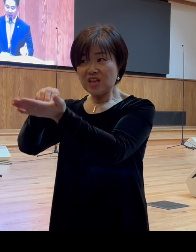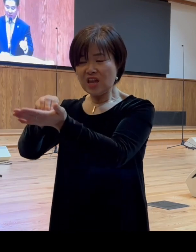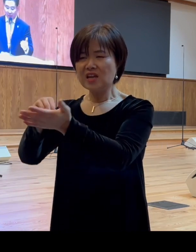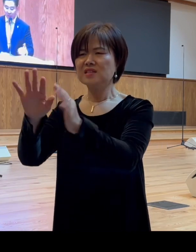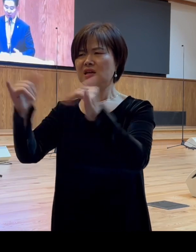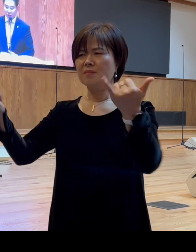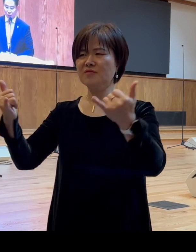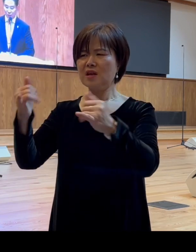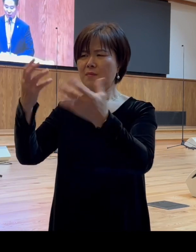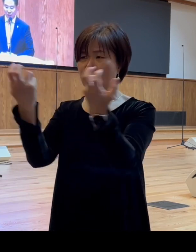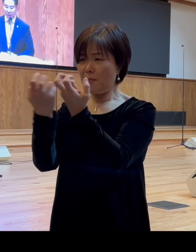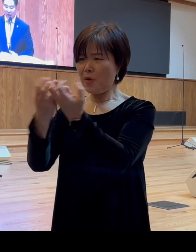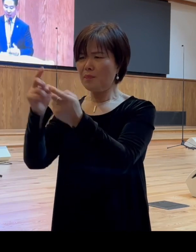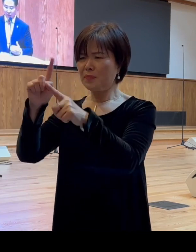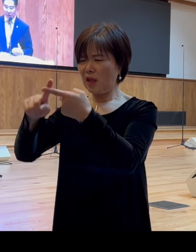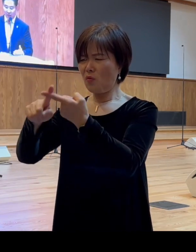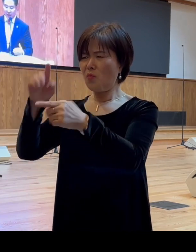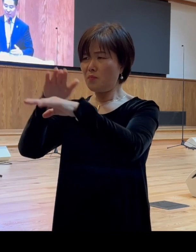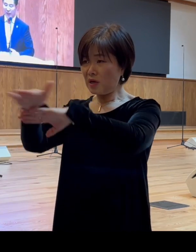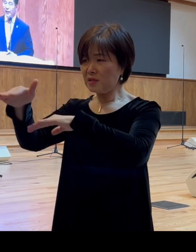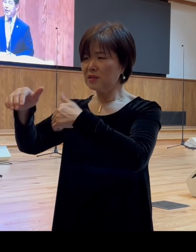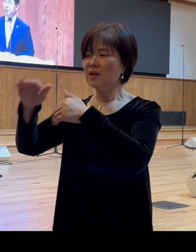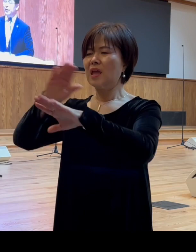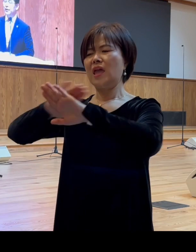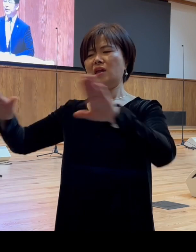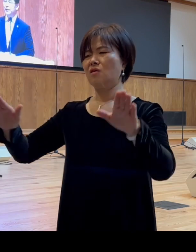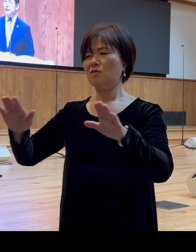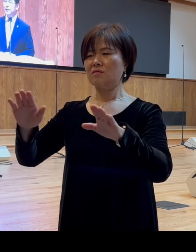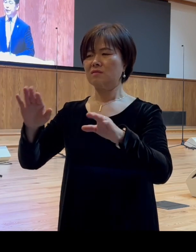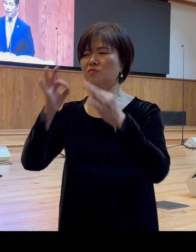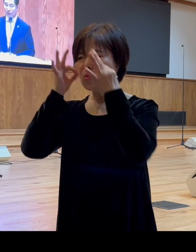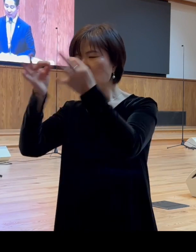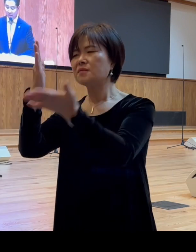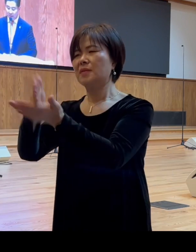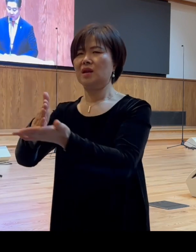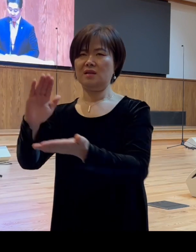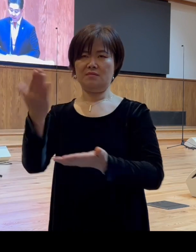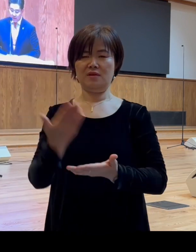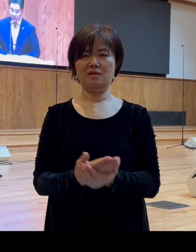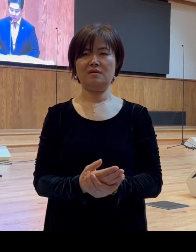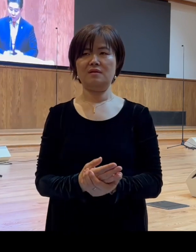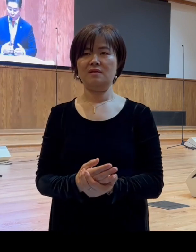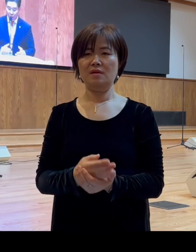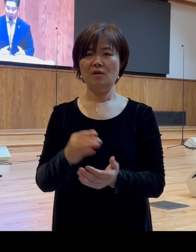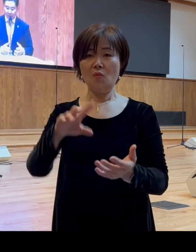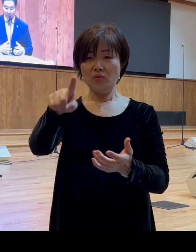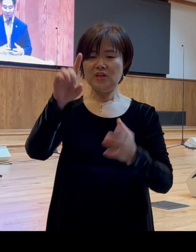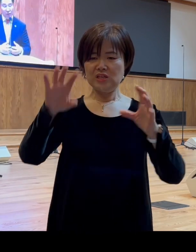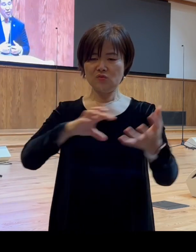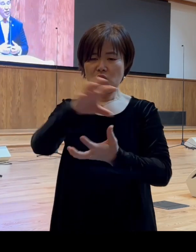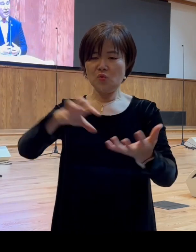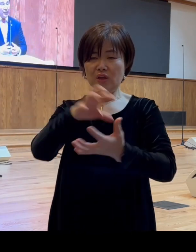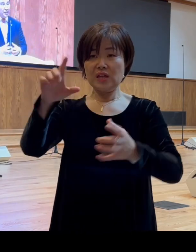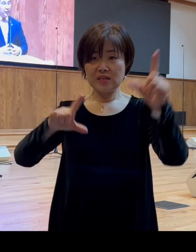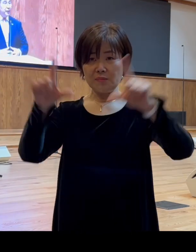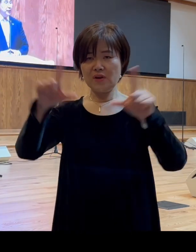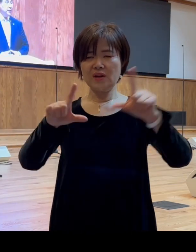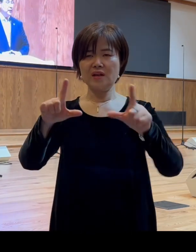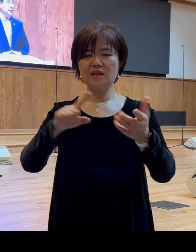방식으로 해결하지 말아야 합니다 오늘 이 소동의 장면에 등장하지 않는 여러분